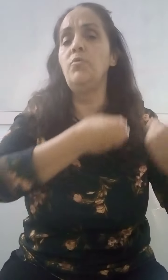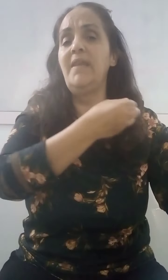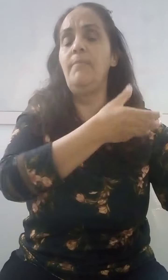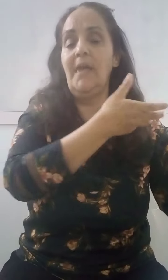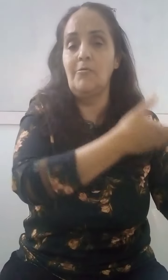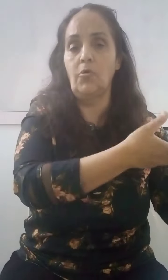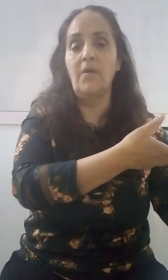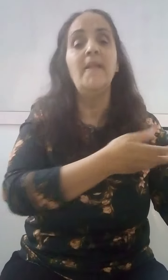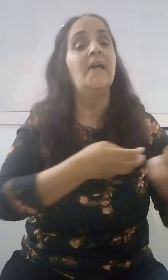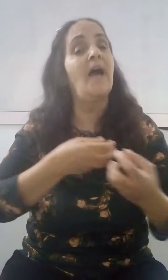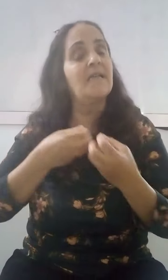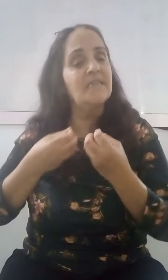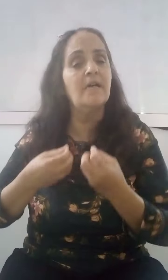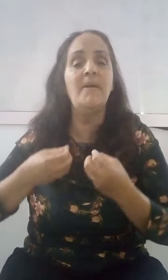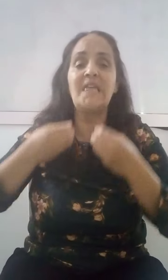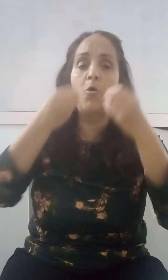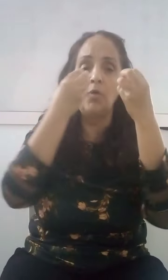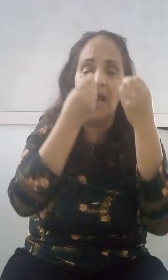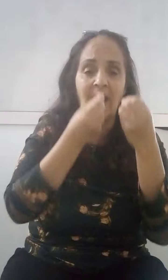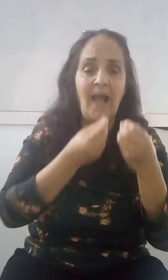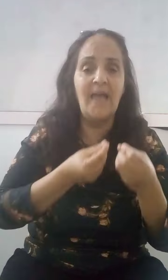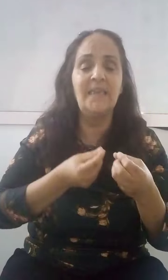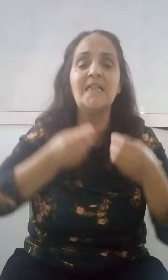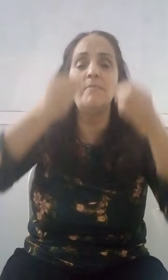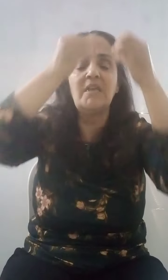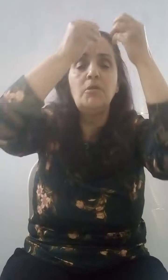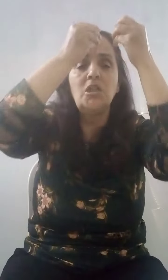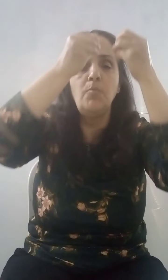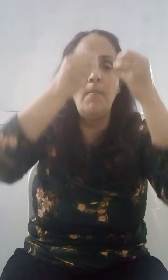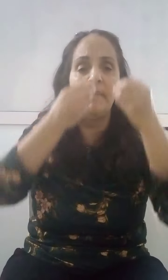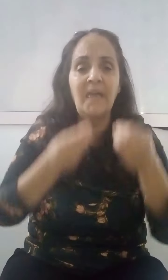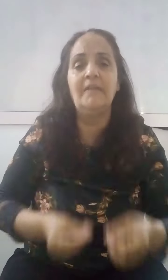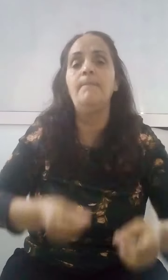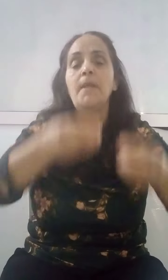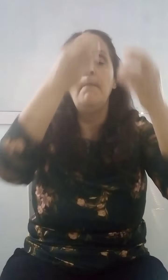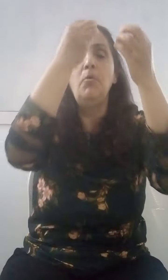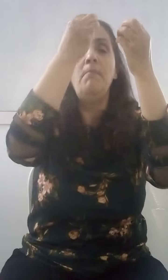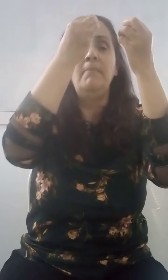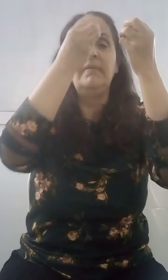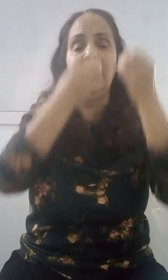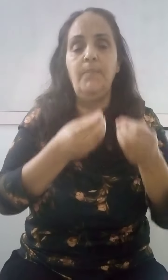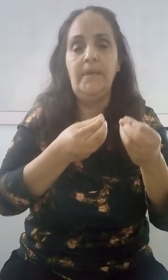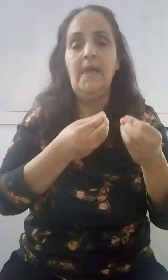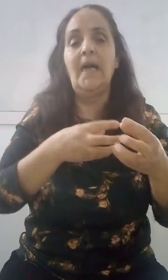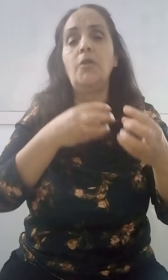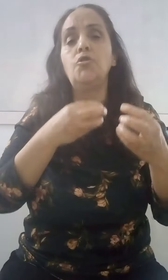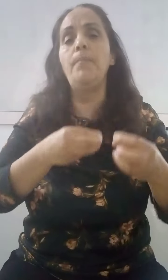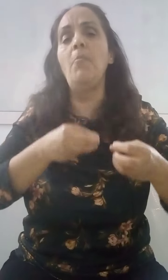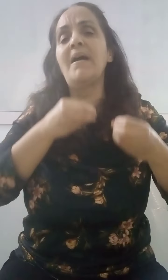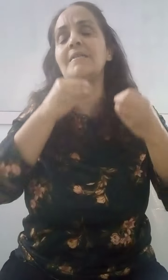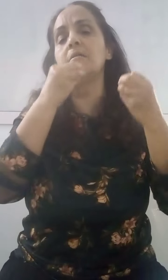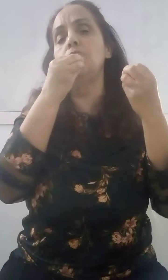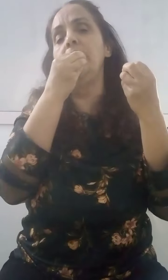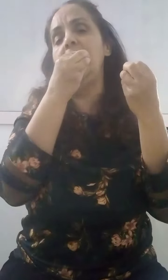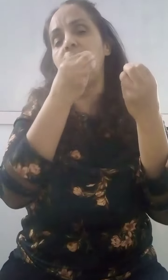الخيوة يجب أن في نفس النجاح وكذلك في ذلك البيتة فإن أعطيب سمع البيتة في